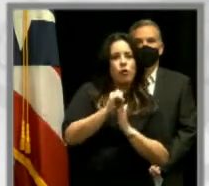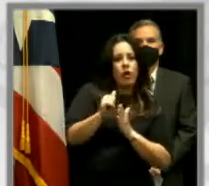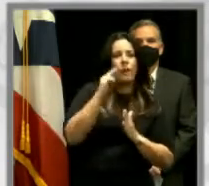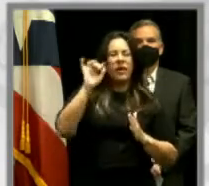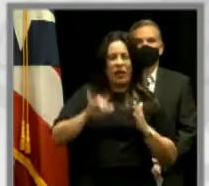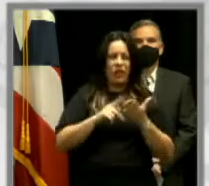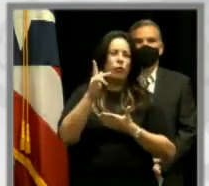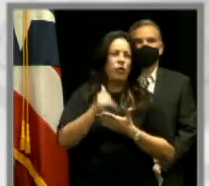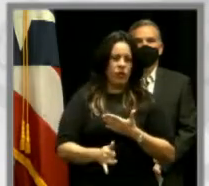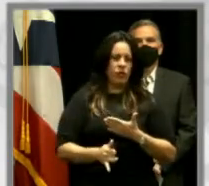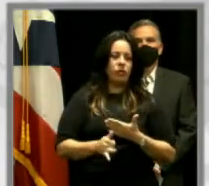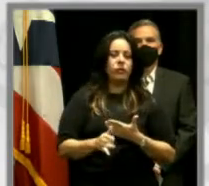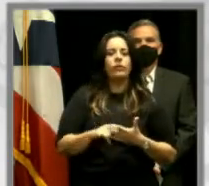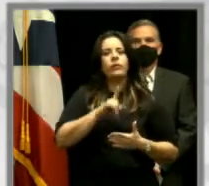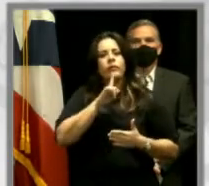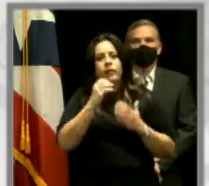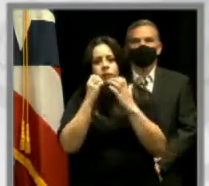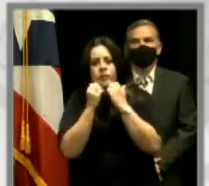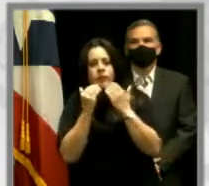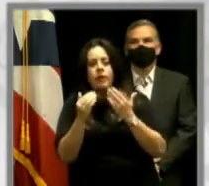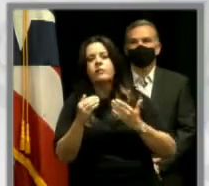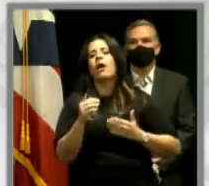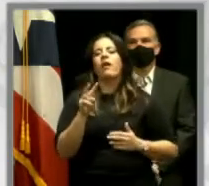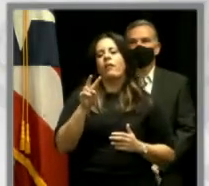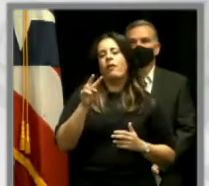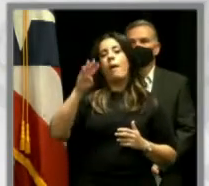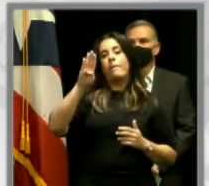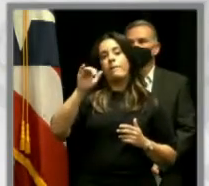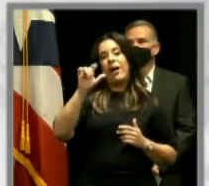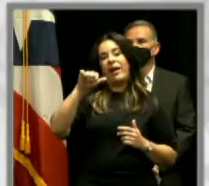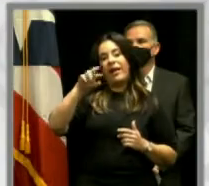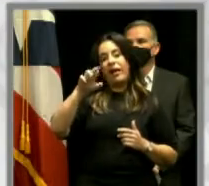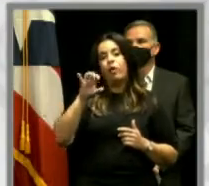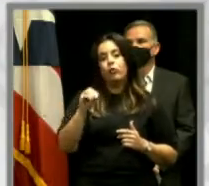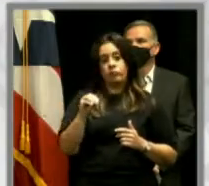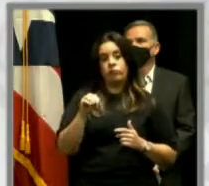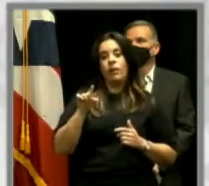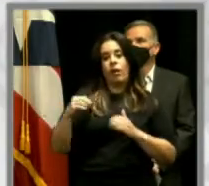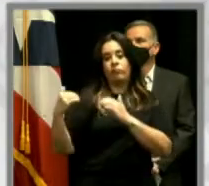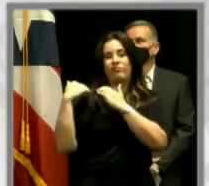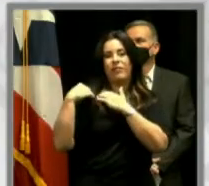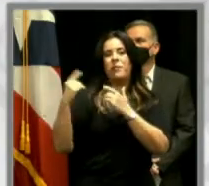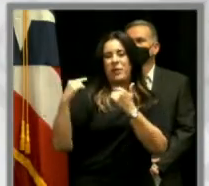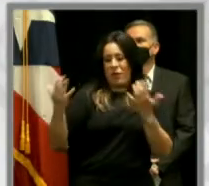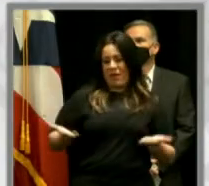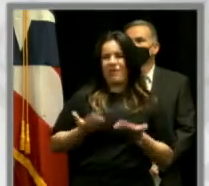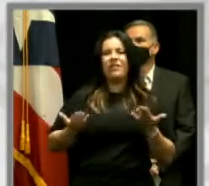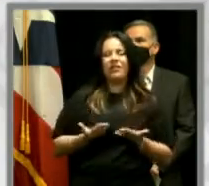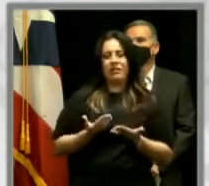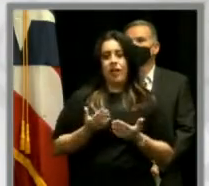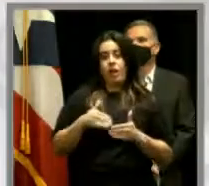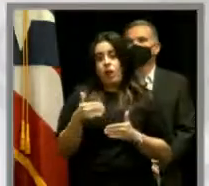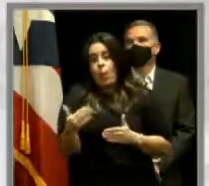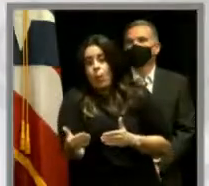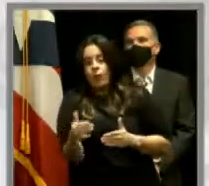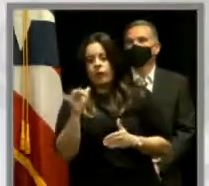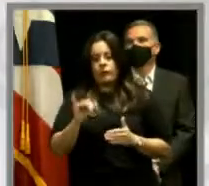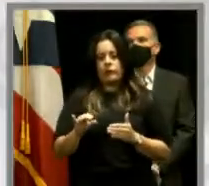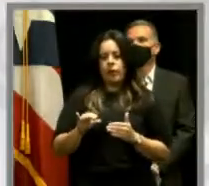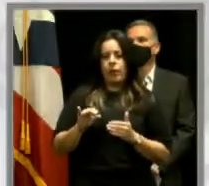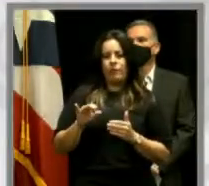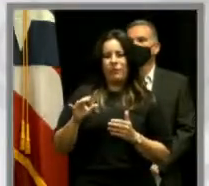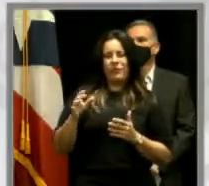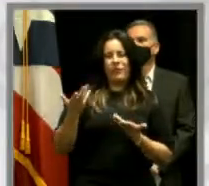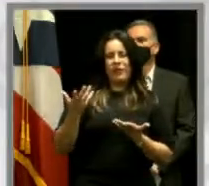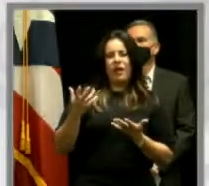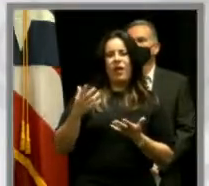magnitud. Agradezco a su director Vaquero que en este momento está aquí y que luego de que esta asignación, que no se hizo